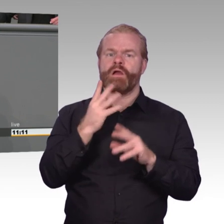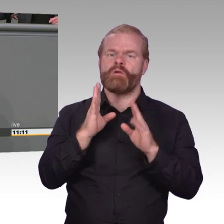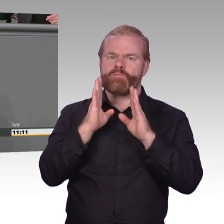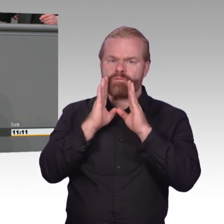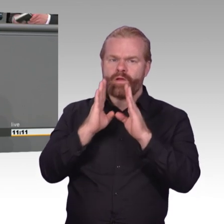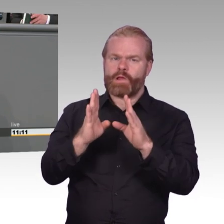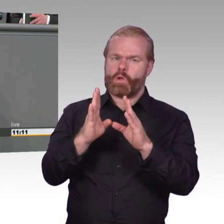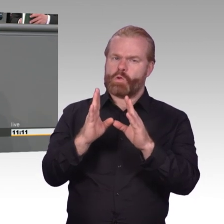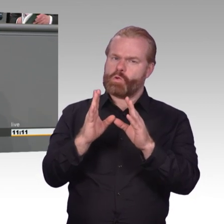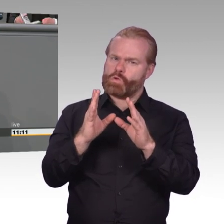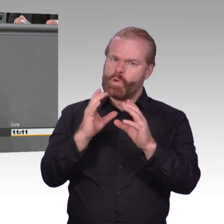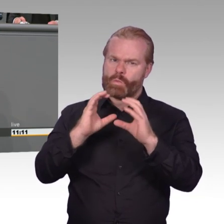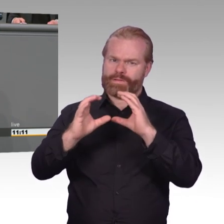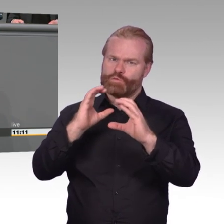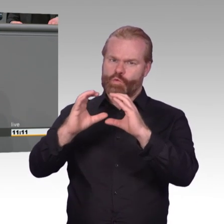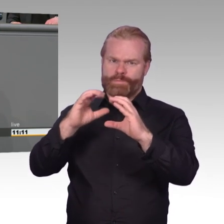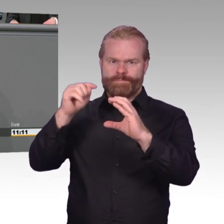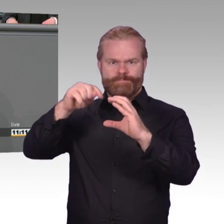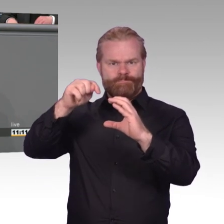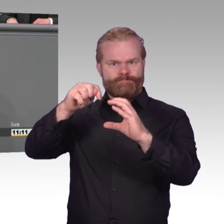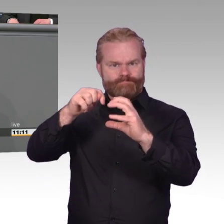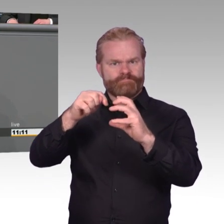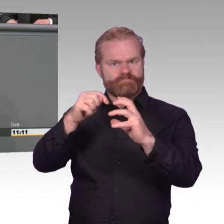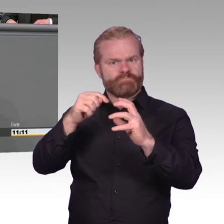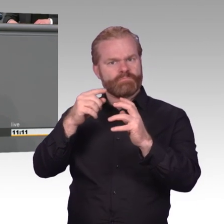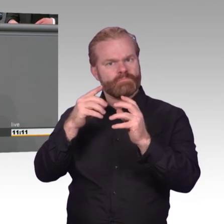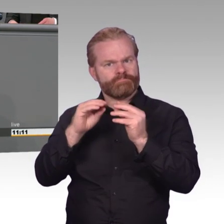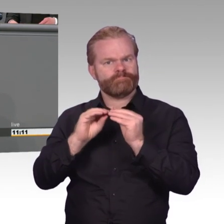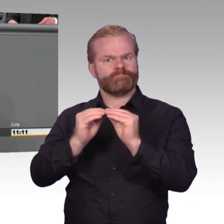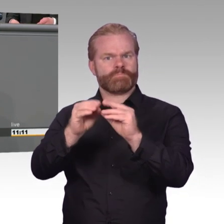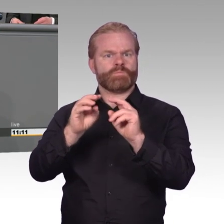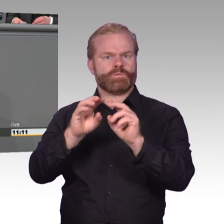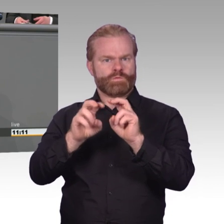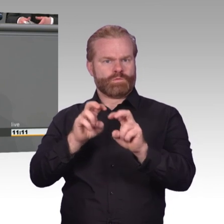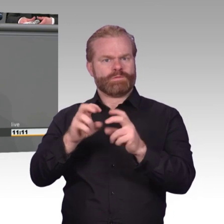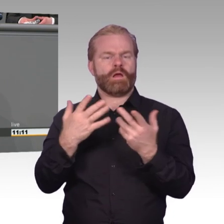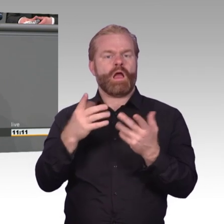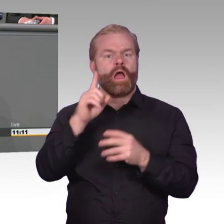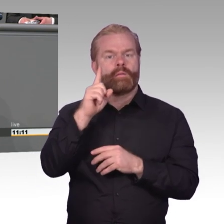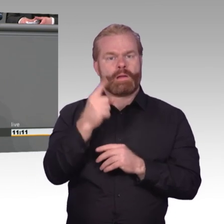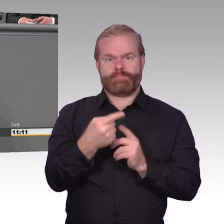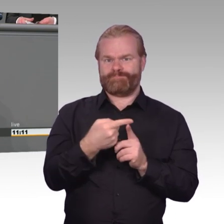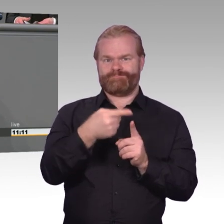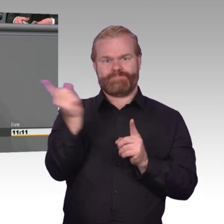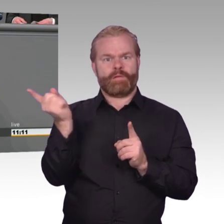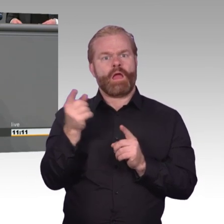Vorschlag ändern. Denn wenn wir alle Anbieter dazu verpflichten, dass die Standardvariante einer